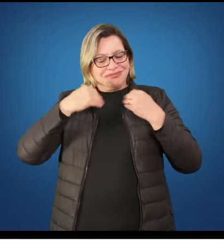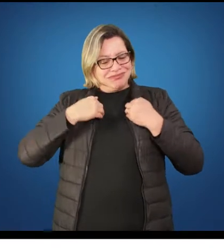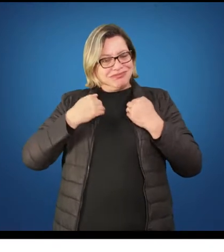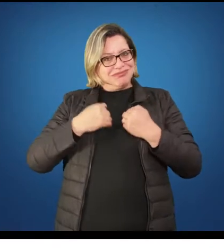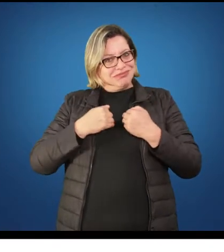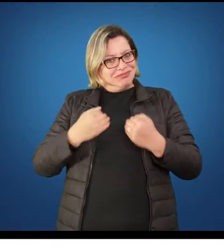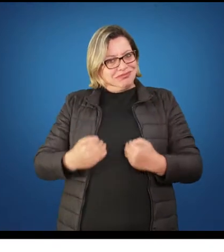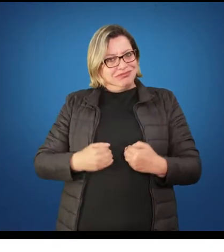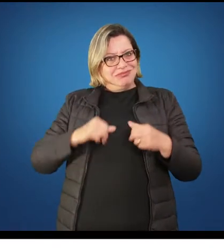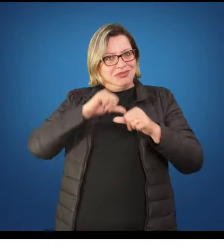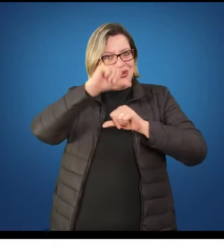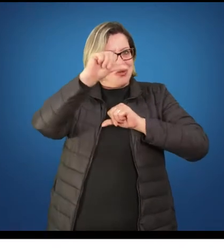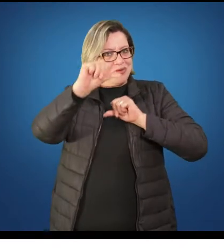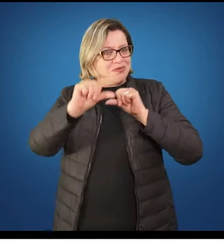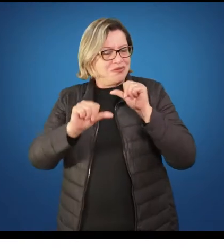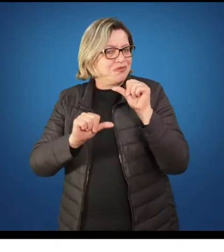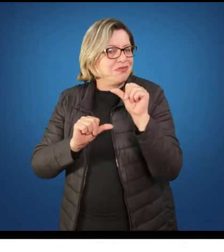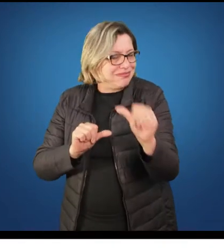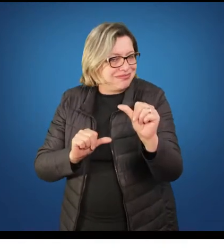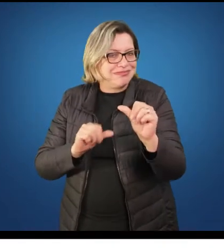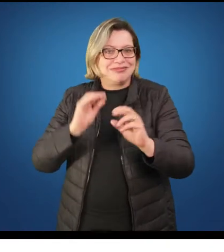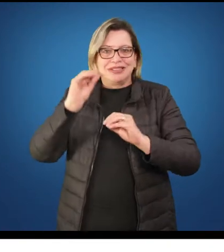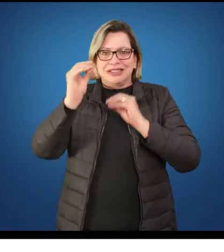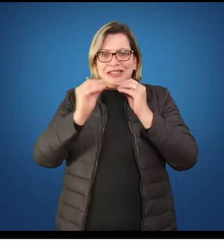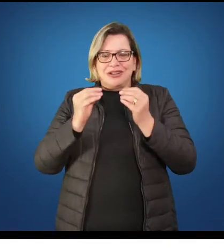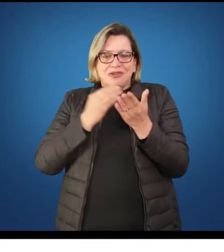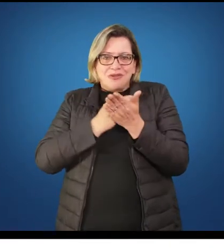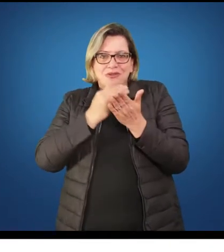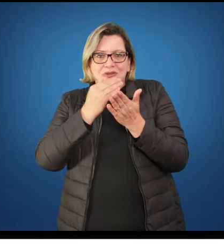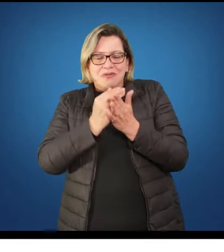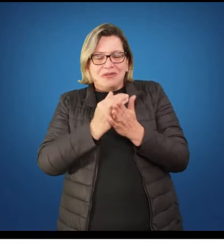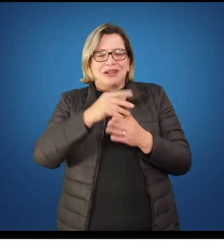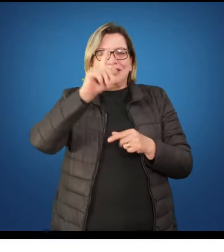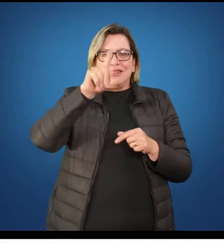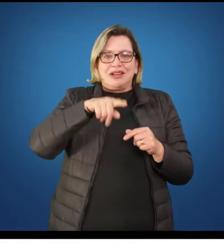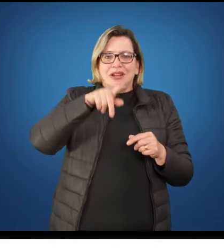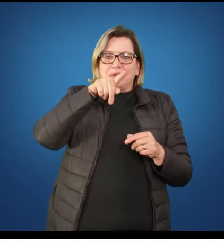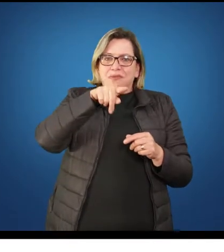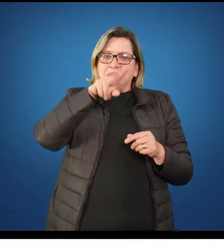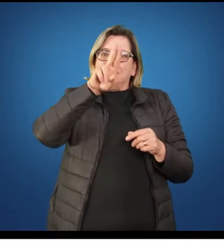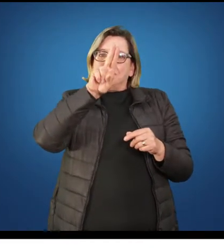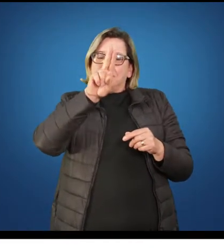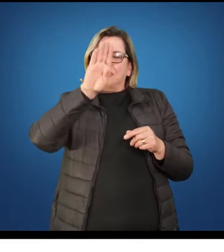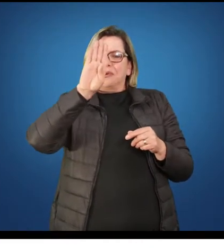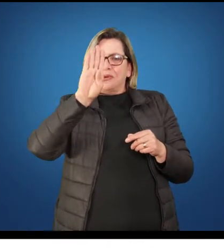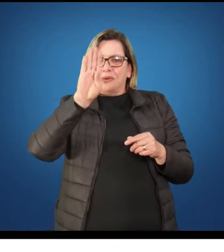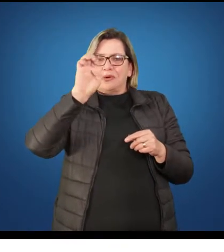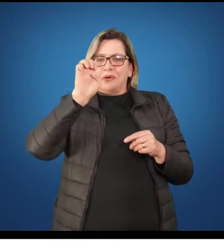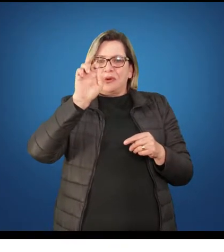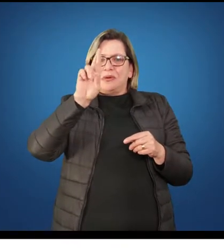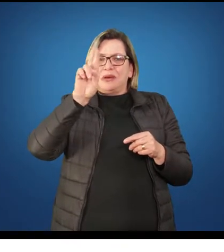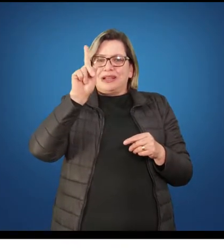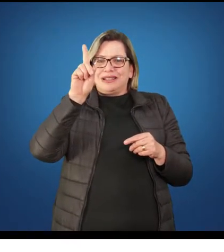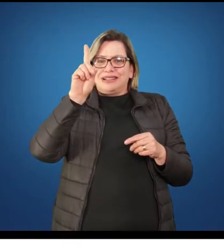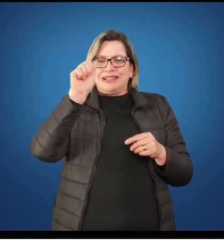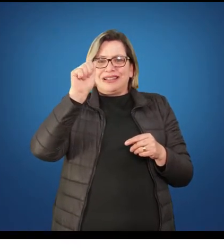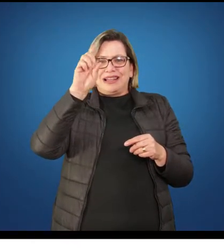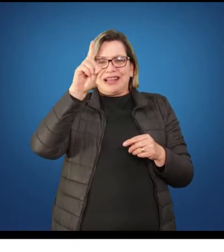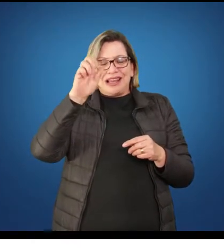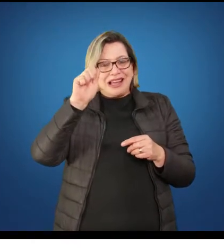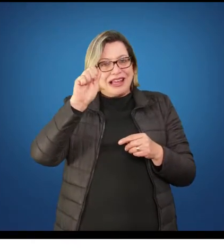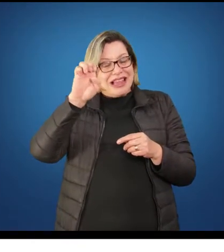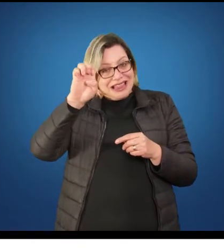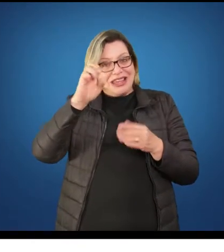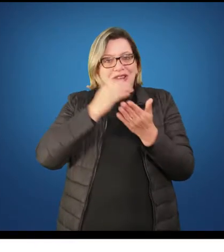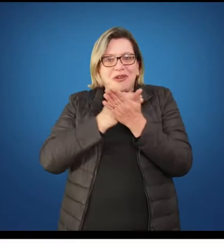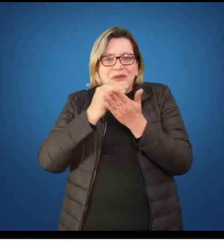Quando a gente vai para a sociologia, a gente vai falar de criança e de adolescente, mas nós vamos falar também de infância e de adolescência.